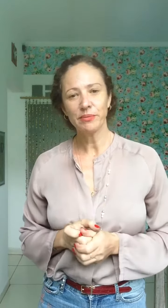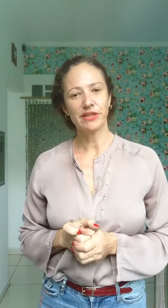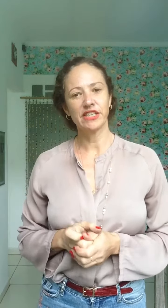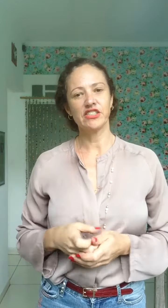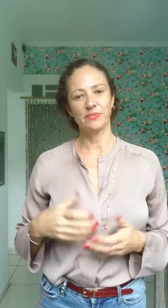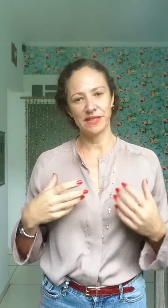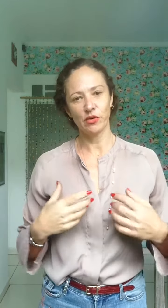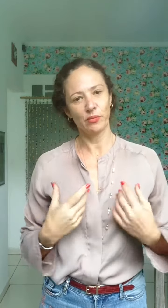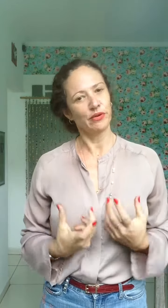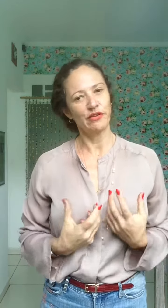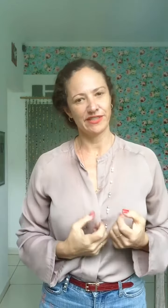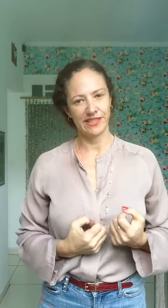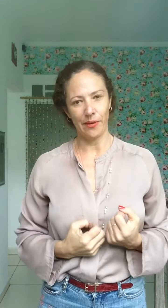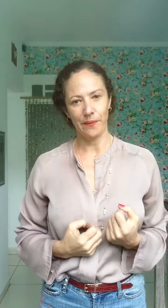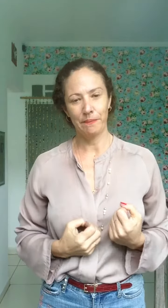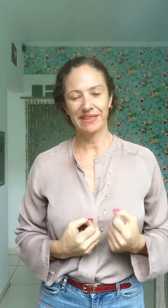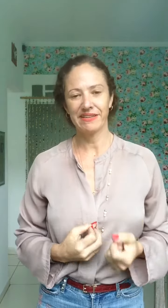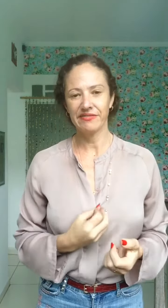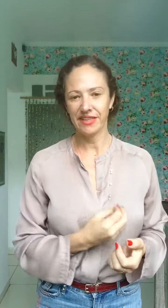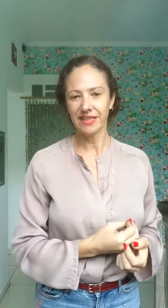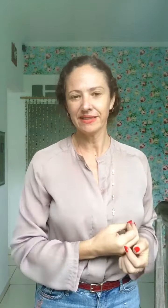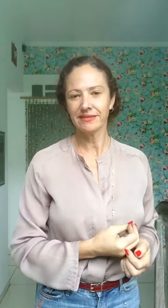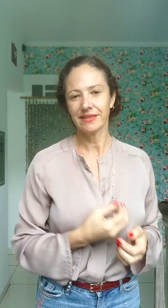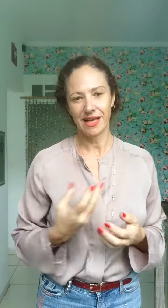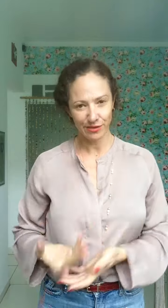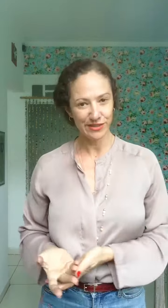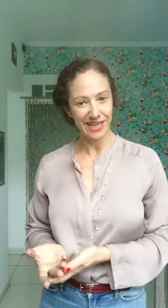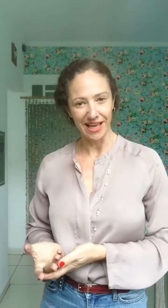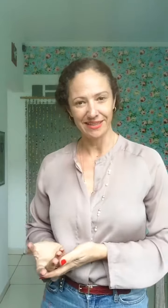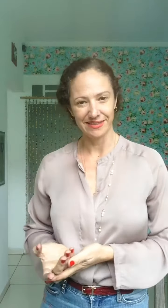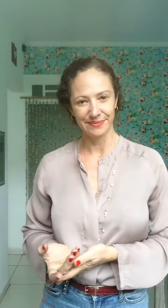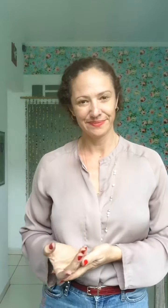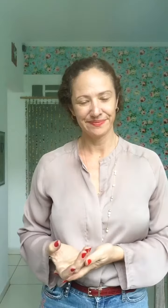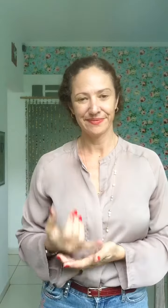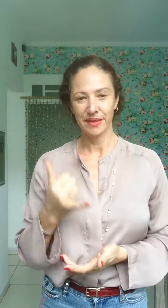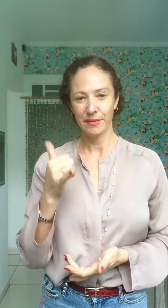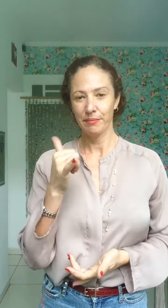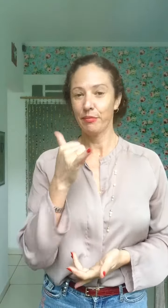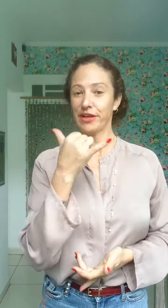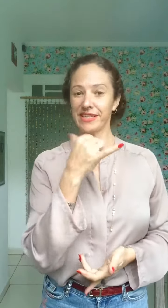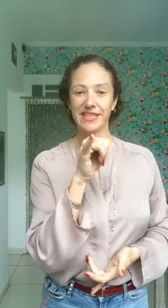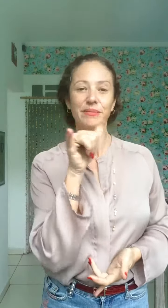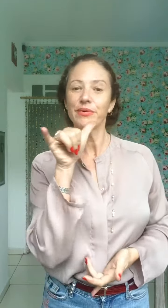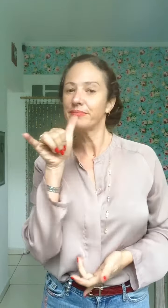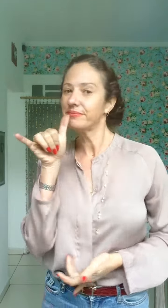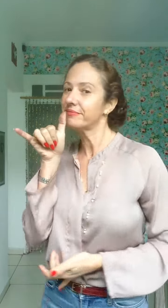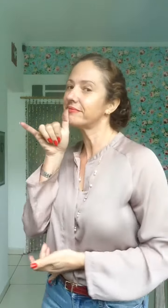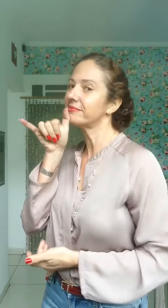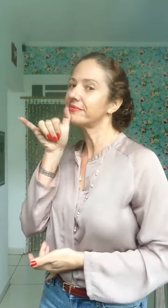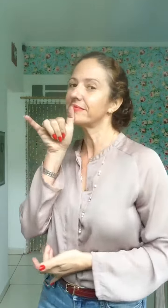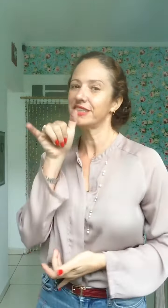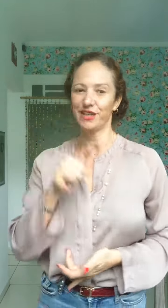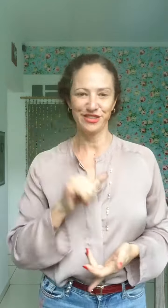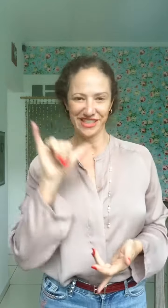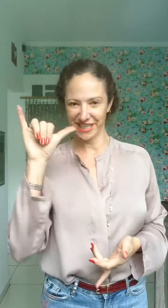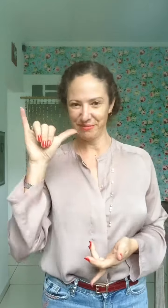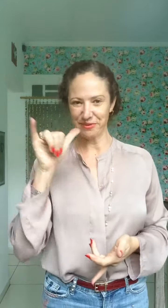importante a expressão corporal e facial, para dar vida aos sinais. Por exemplo, sinal de exemplo.